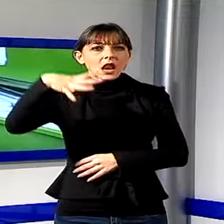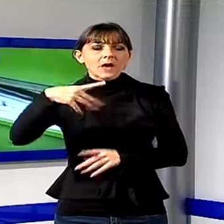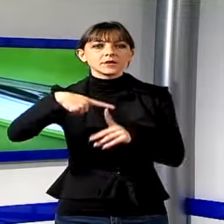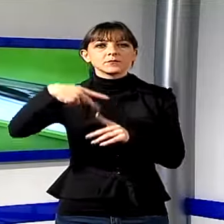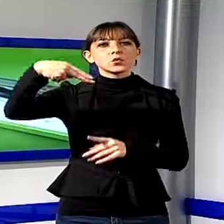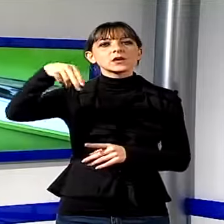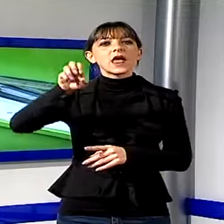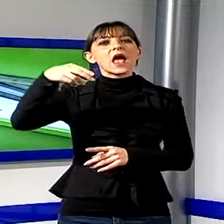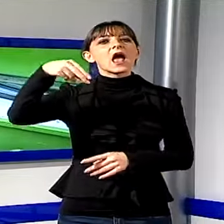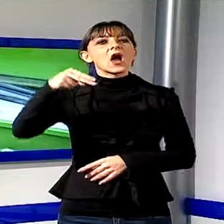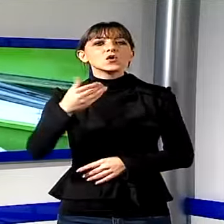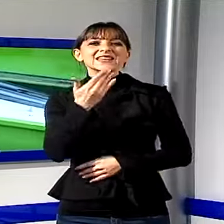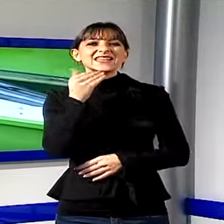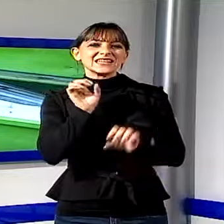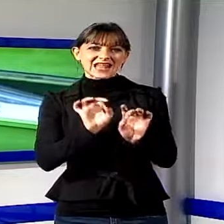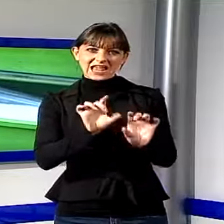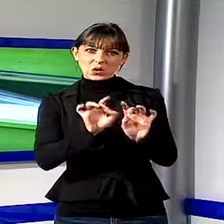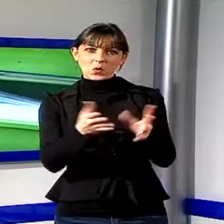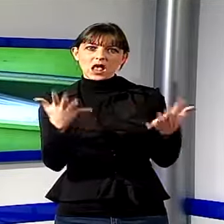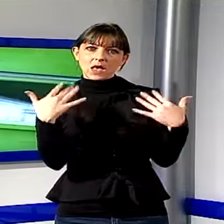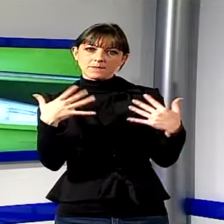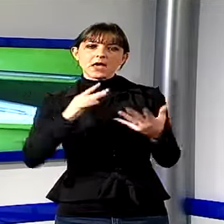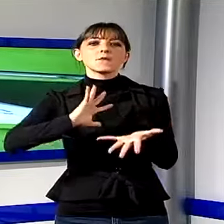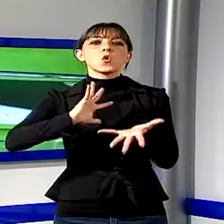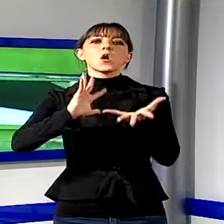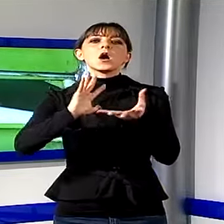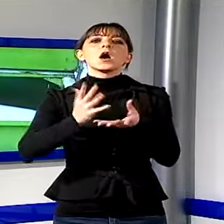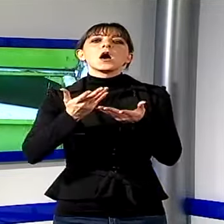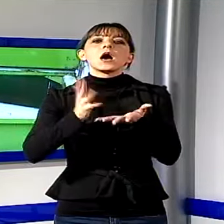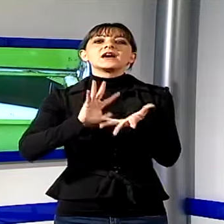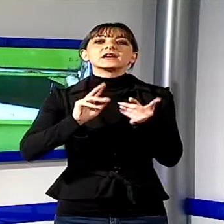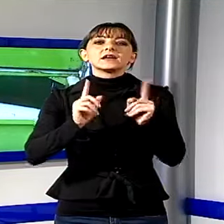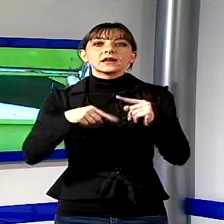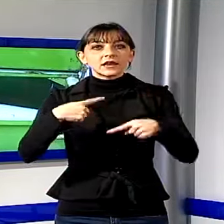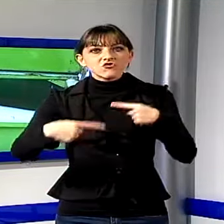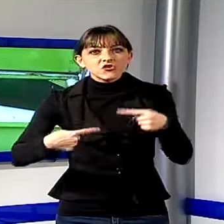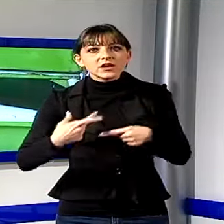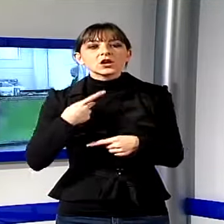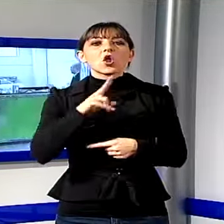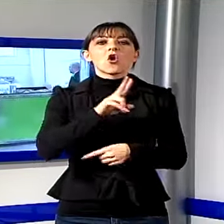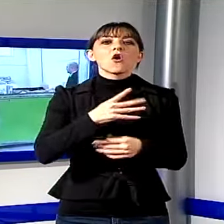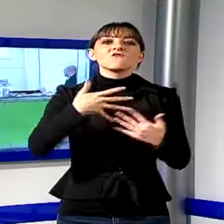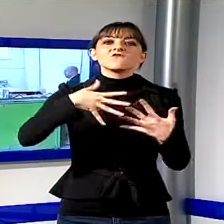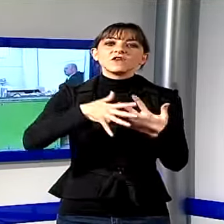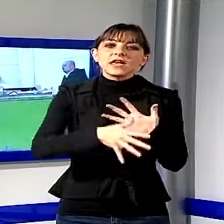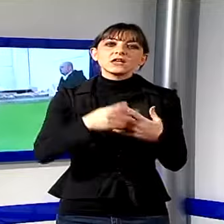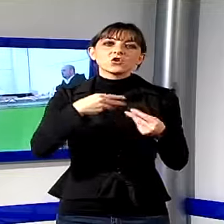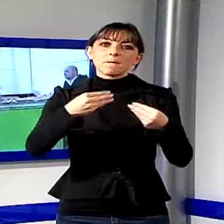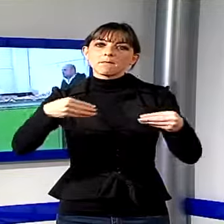inquinare l'ambiente e riciclando vetro, ferro, plastica e gas. A conferma della propria efficienza, pochi giorni fa la